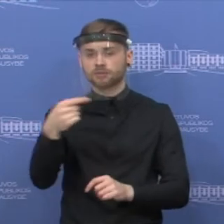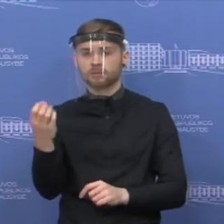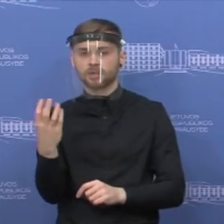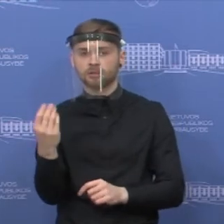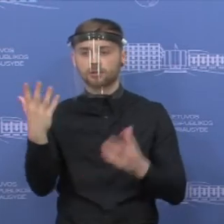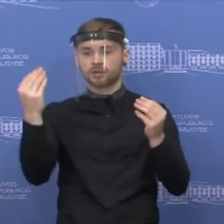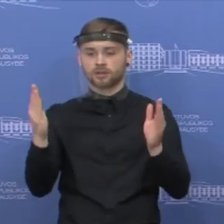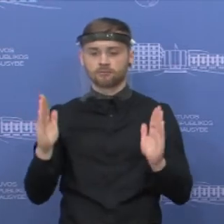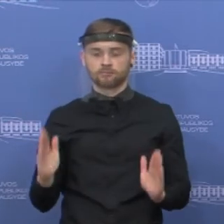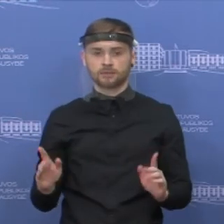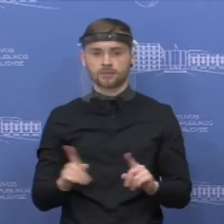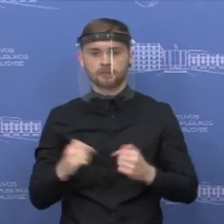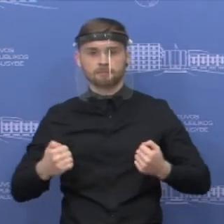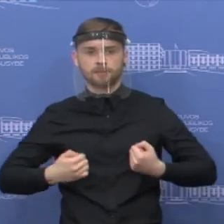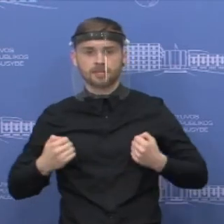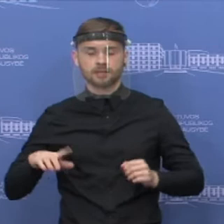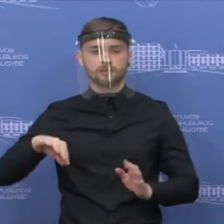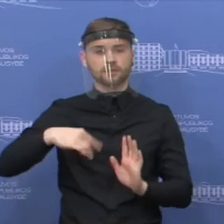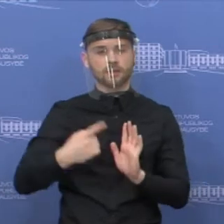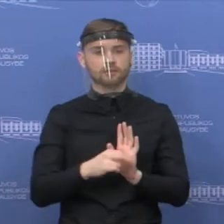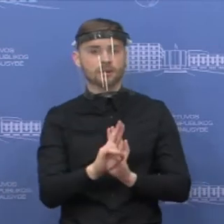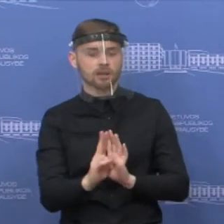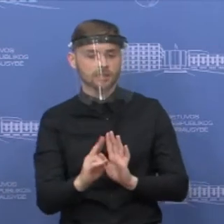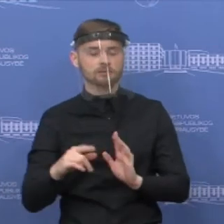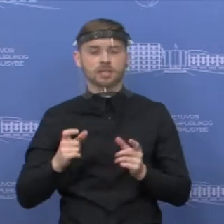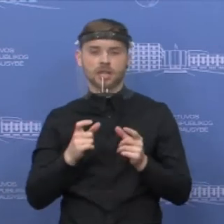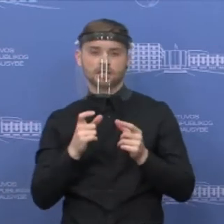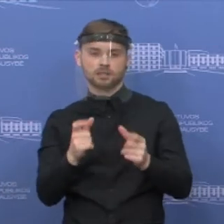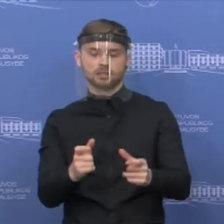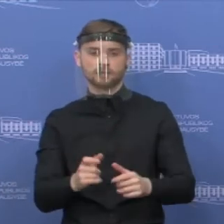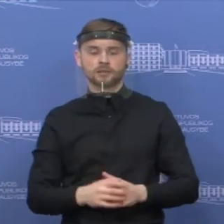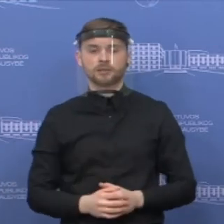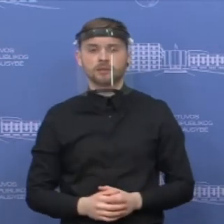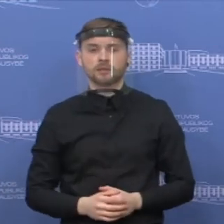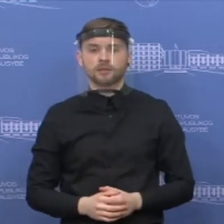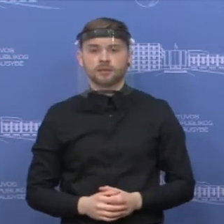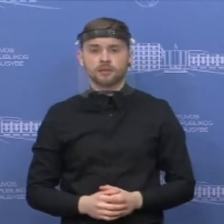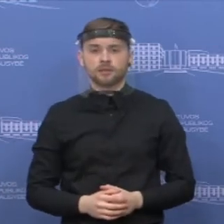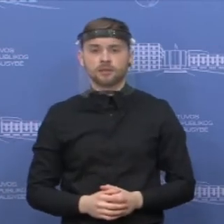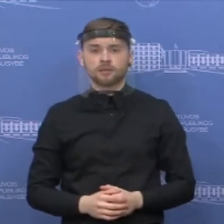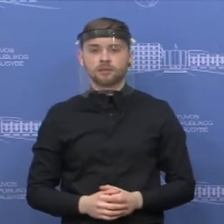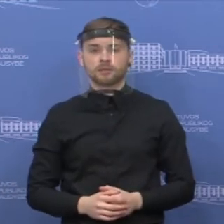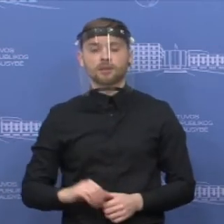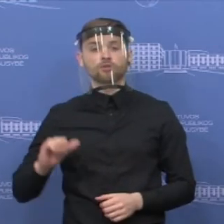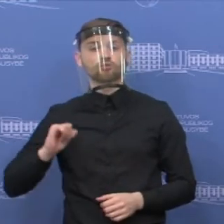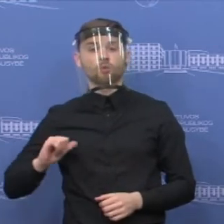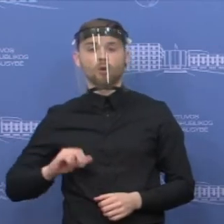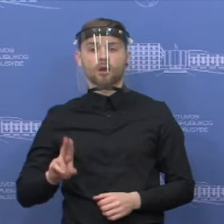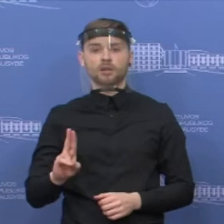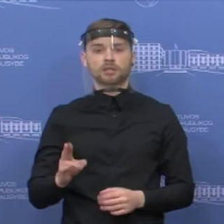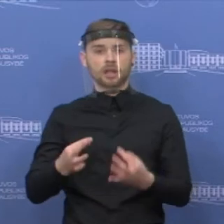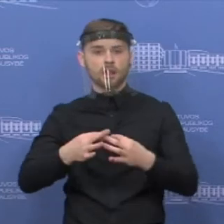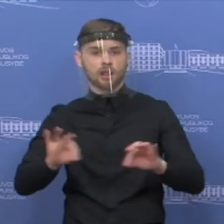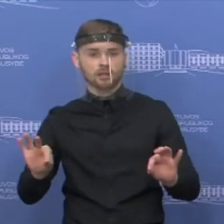pasistengsiu atsakyti į visus klausimus. Laisvius asmenų judėjimo